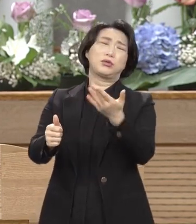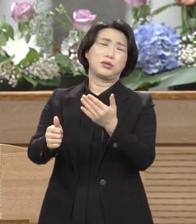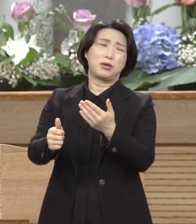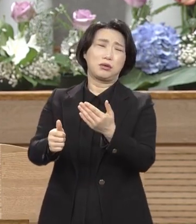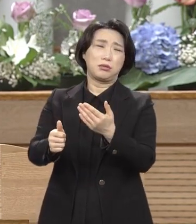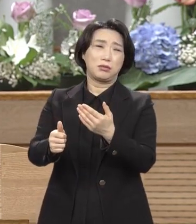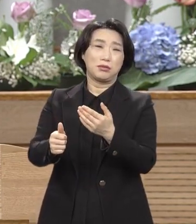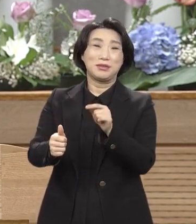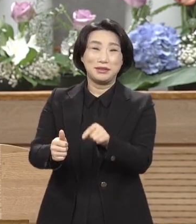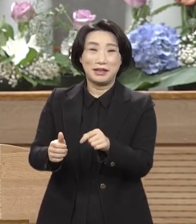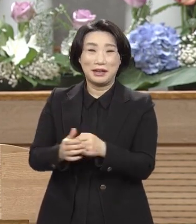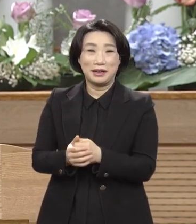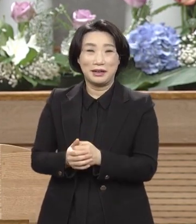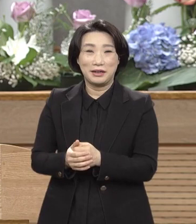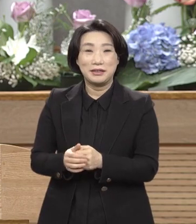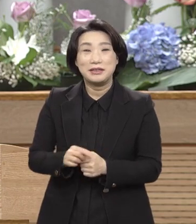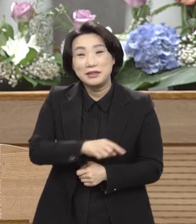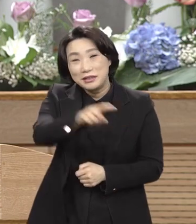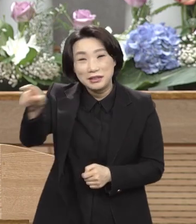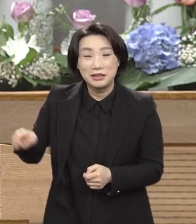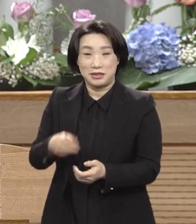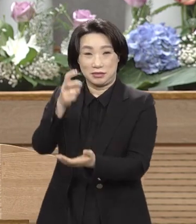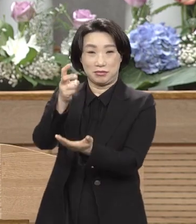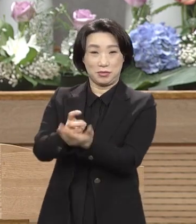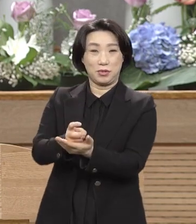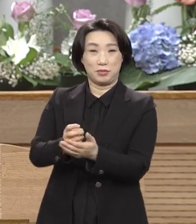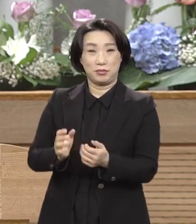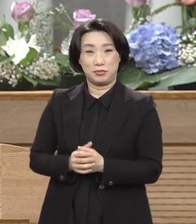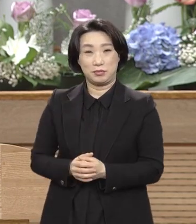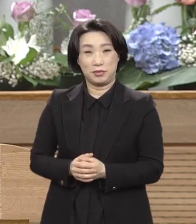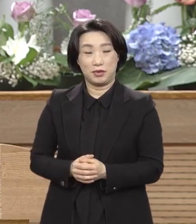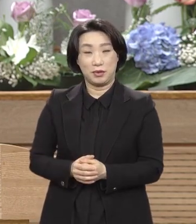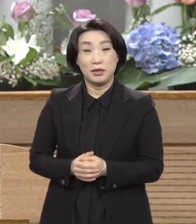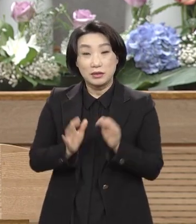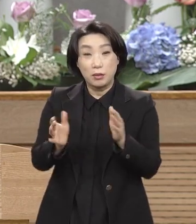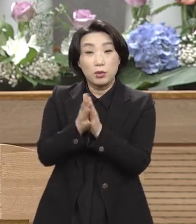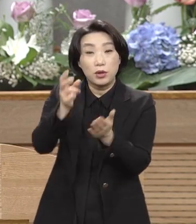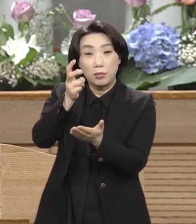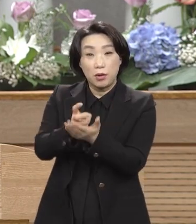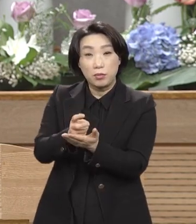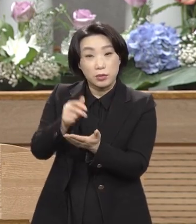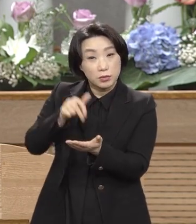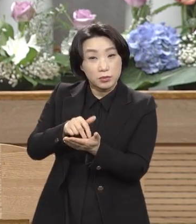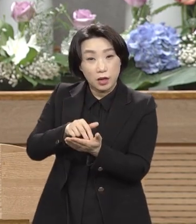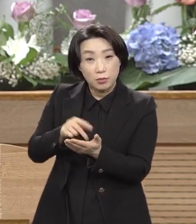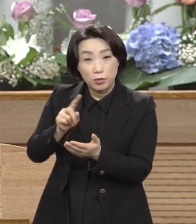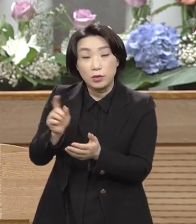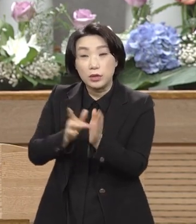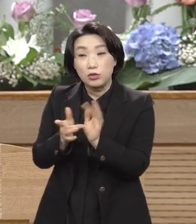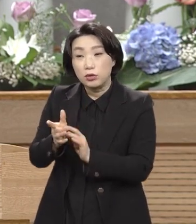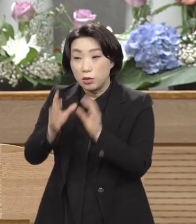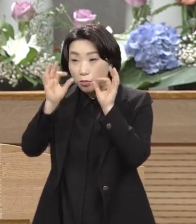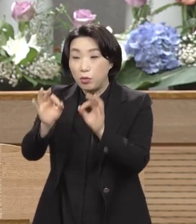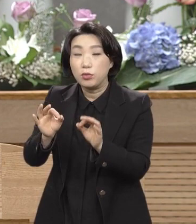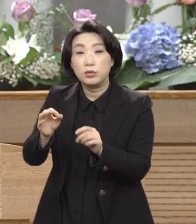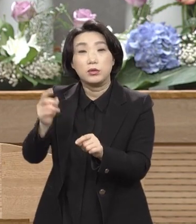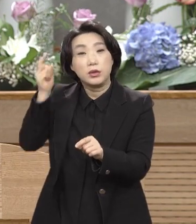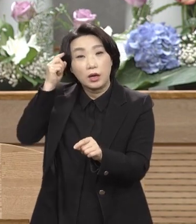이게 그들의 법이야. 위법으로 보는 예수를 보는 눈이야. 내 앞에